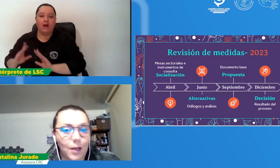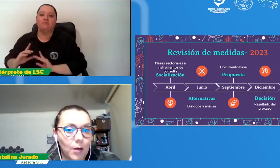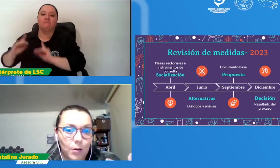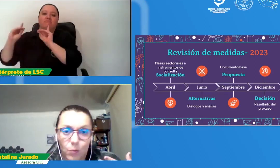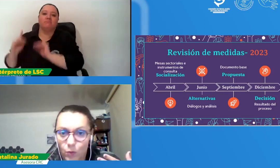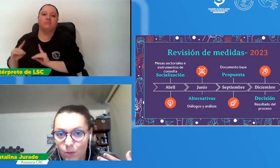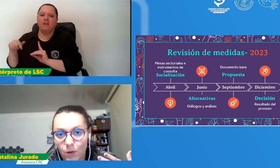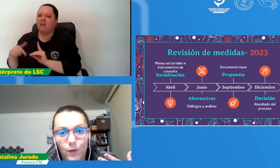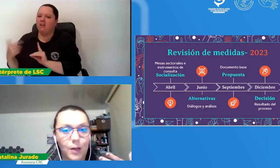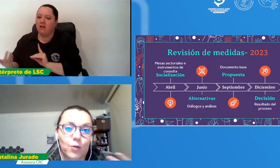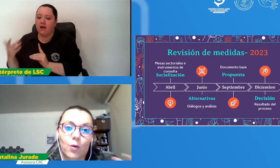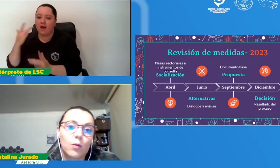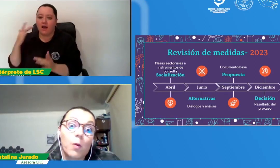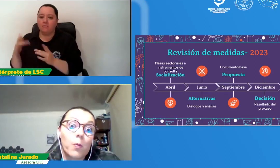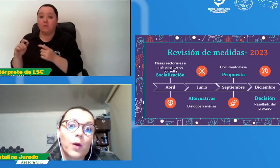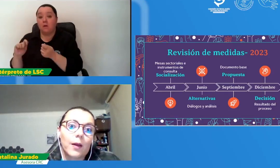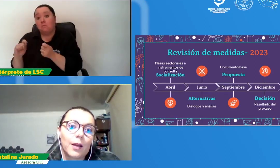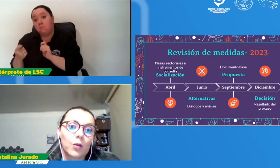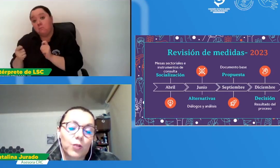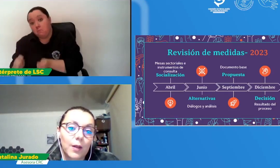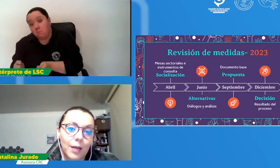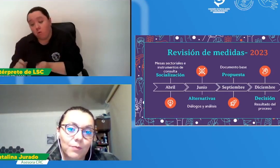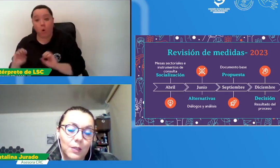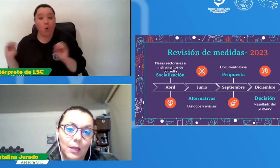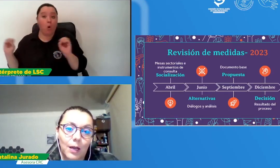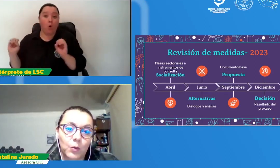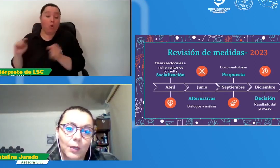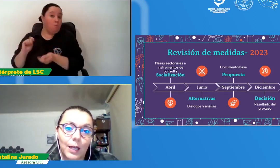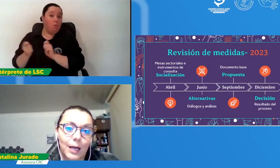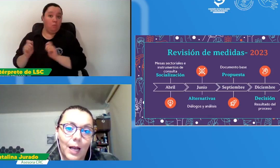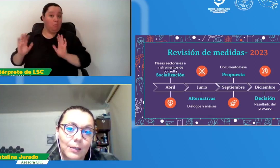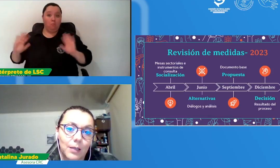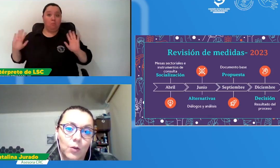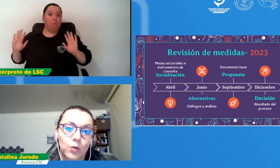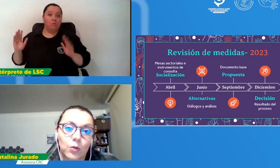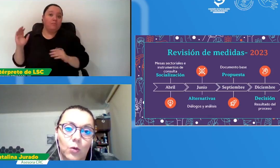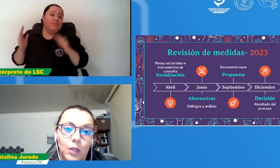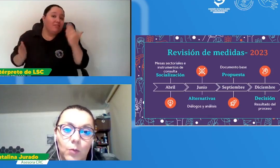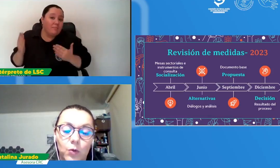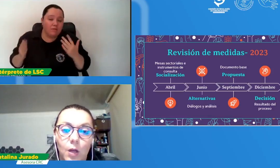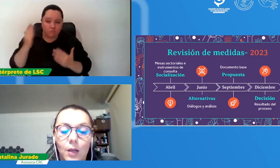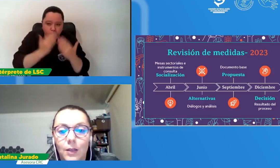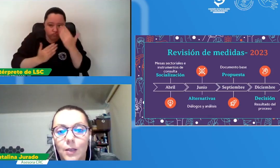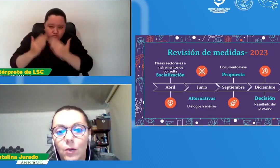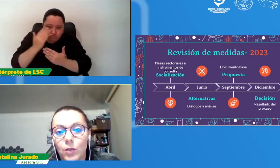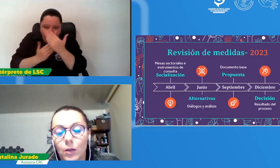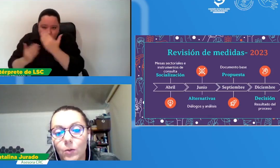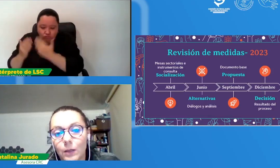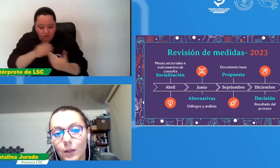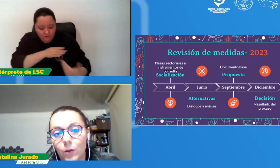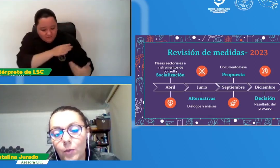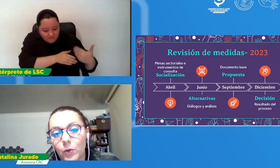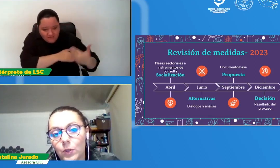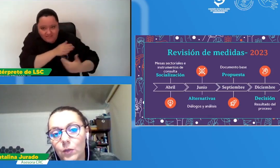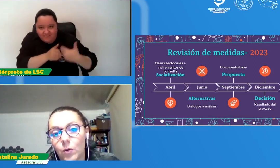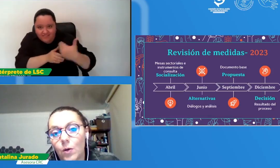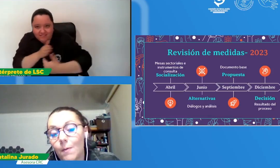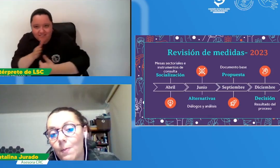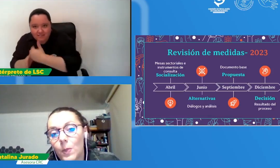una modificación como puede que no se dé, si digamos en el análisis que nosotros logremos desarrollar durante todo el proceso no